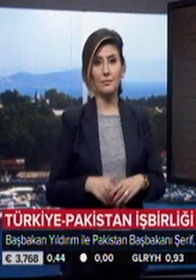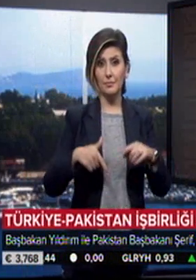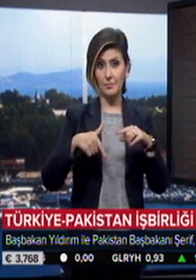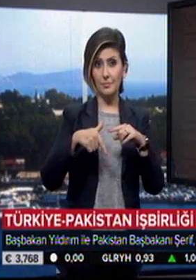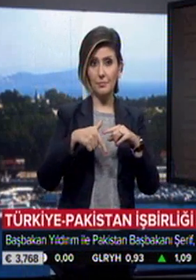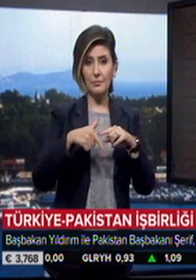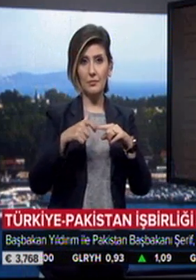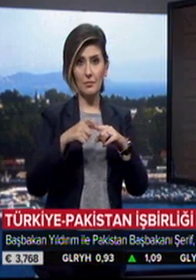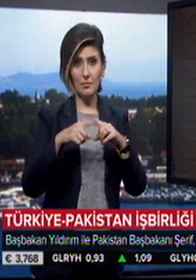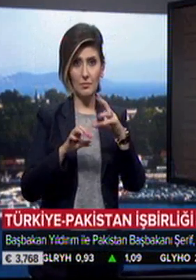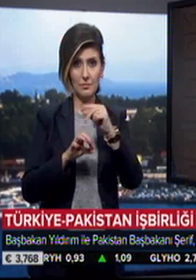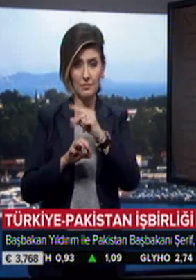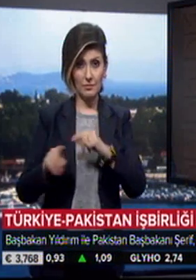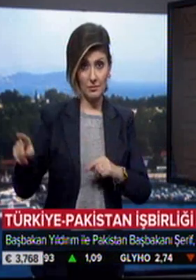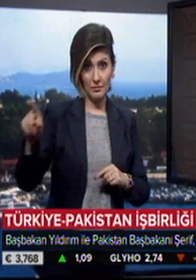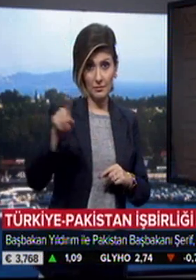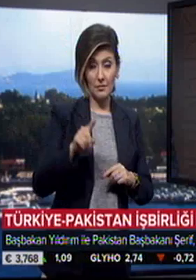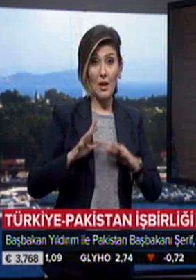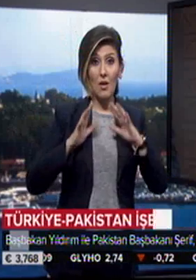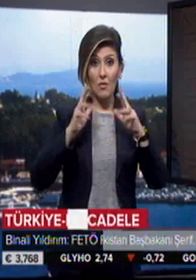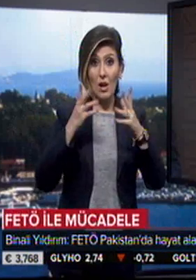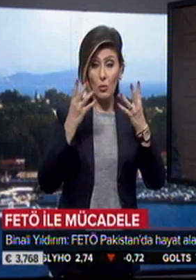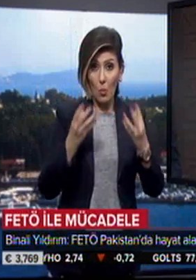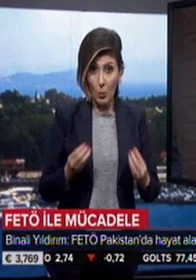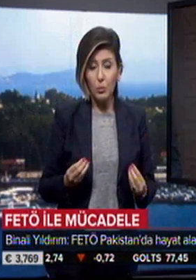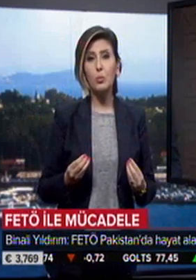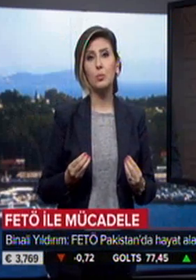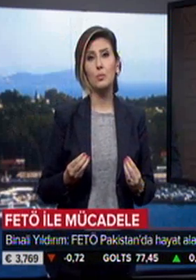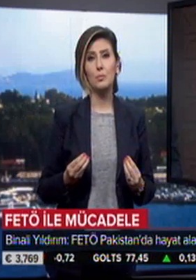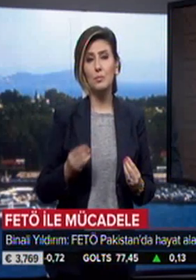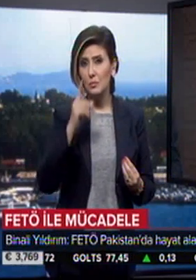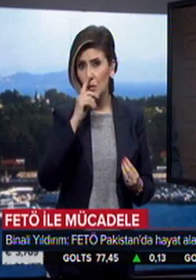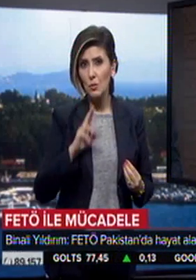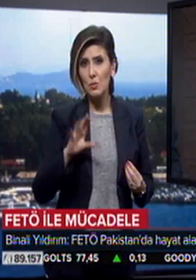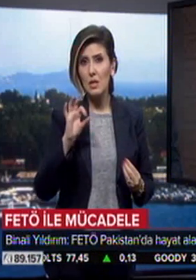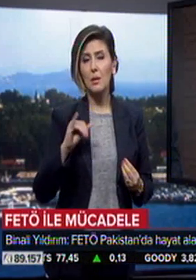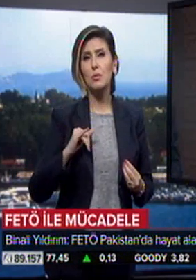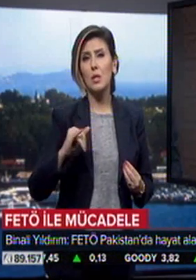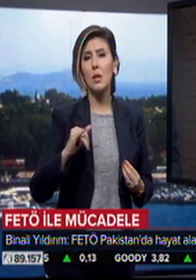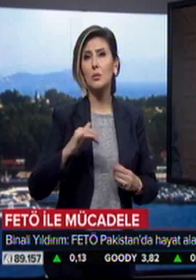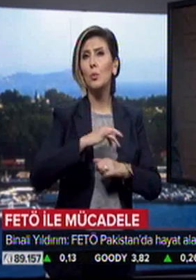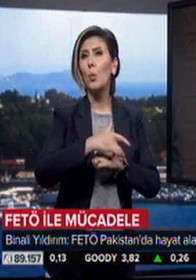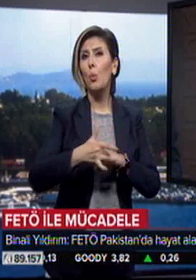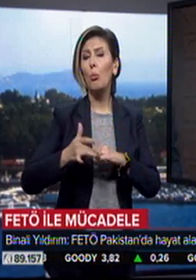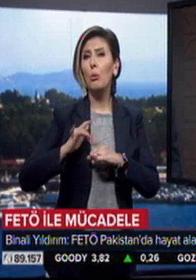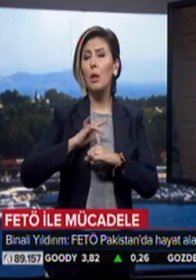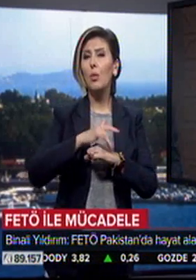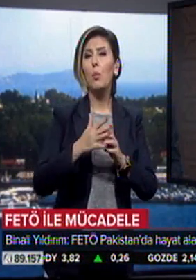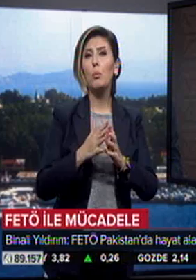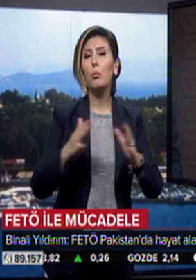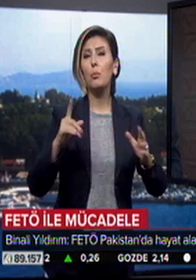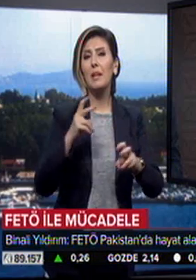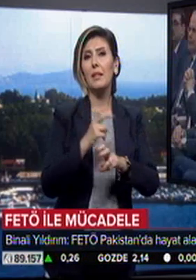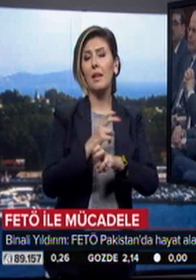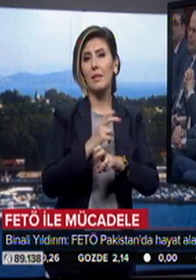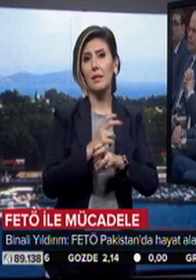Tullahçı örgüt faaliyette bulunduğu 170'e yakın ülkede büyük